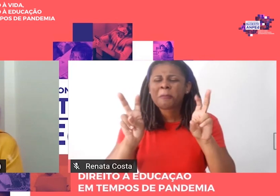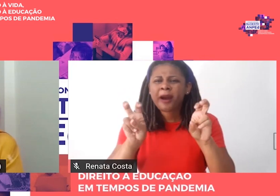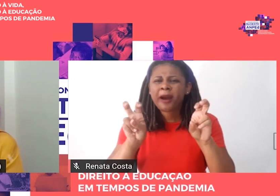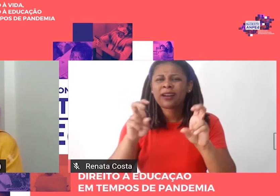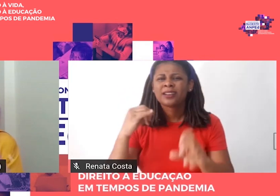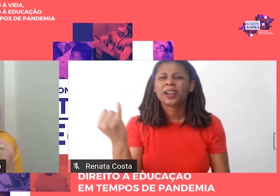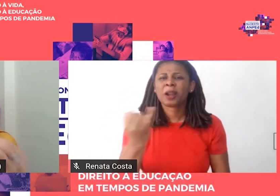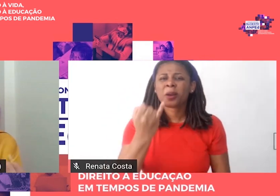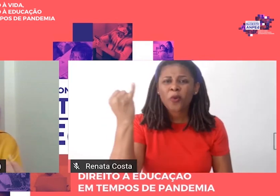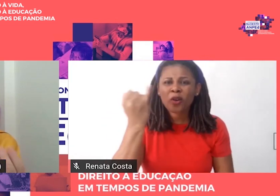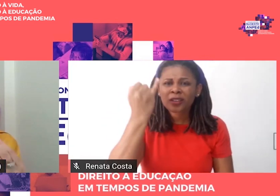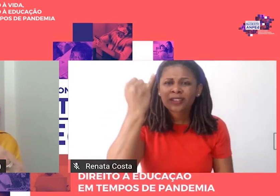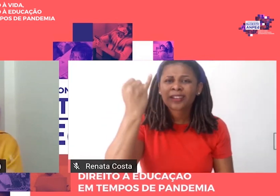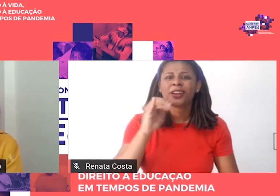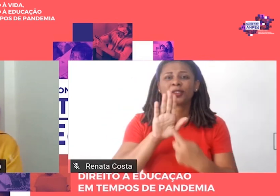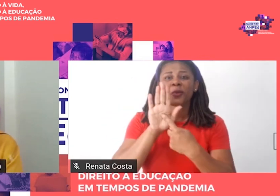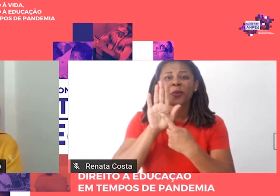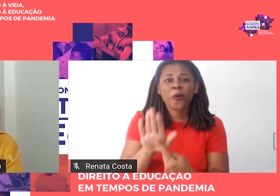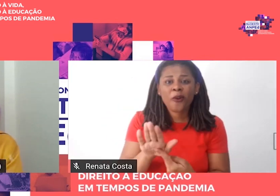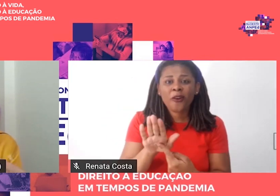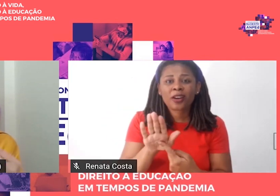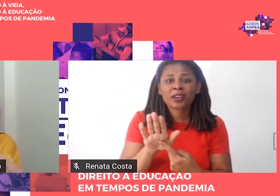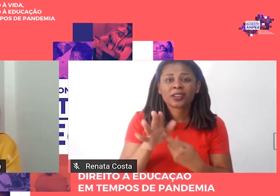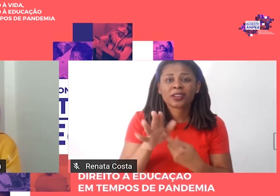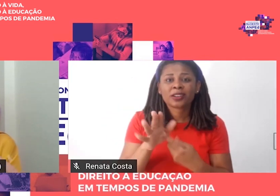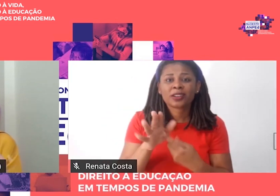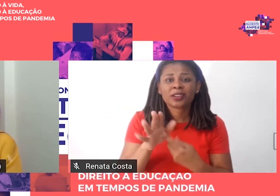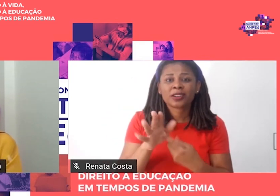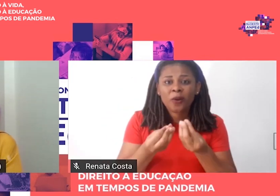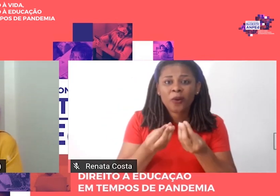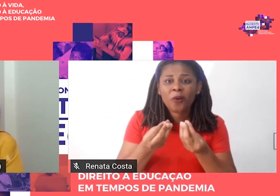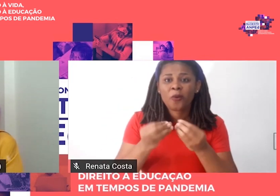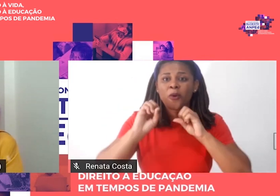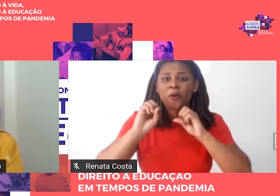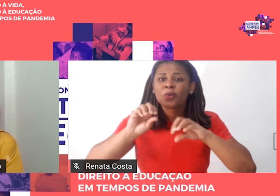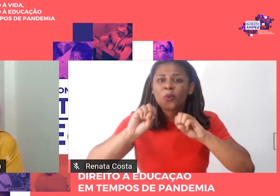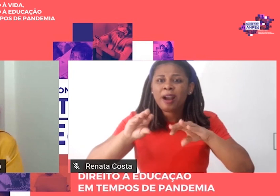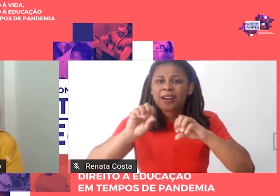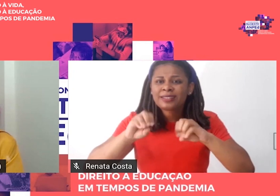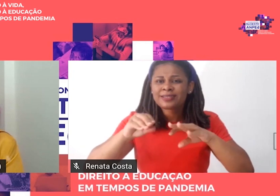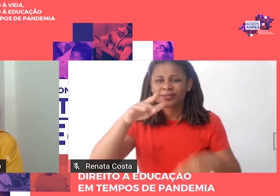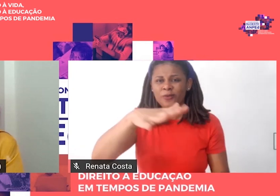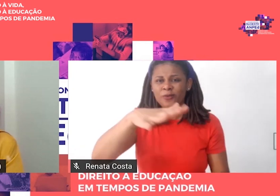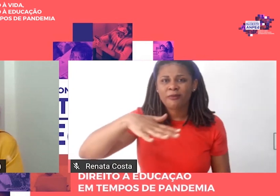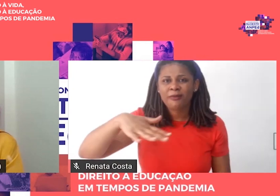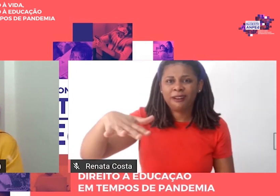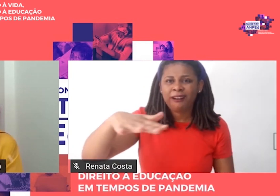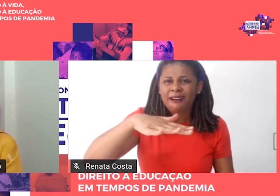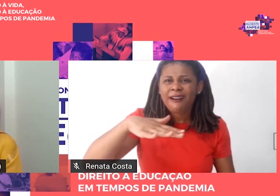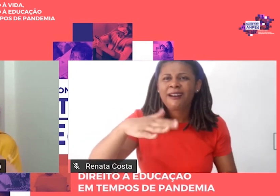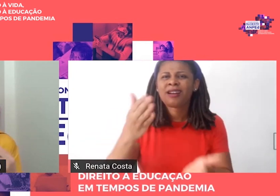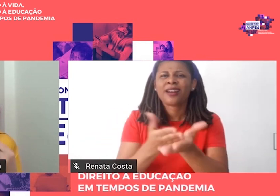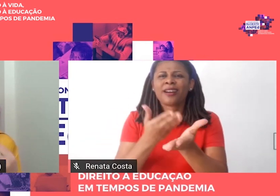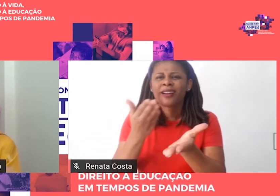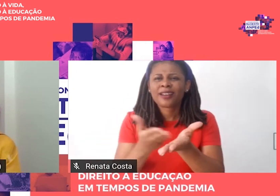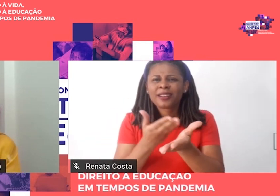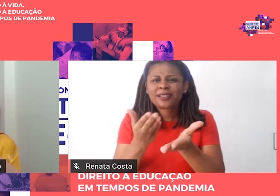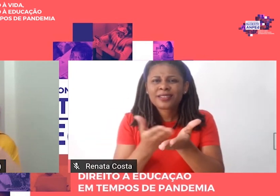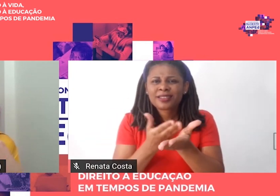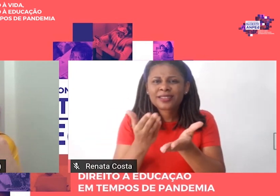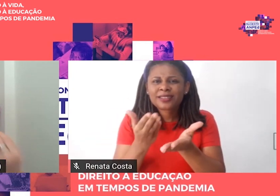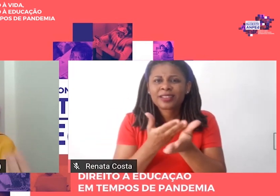Latina Escola E democracia Ou a teoria Da curvatura Da vara Escolhe